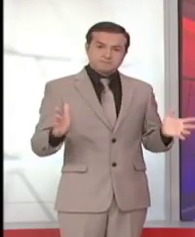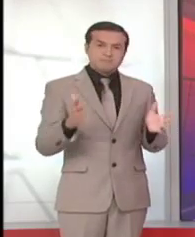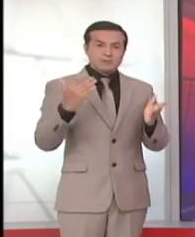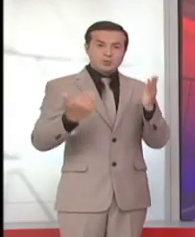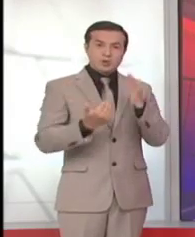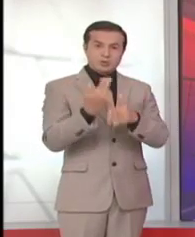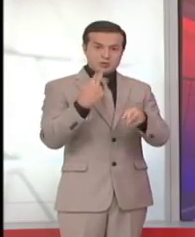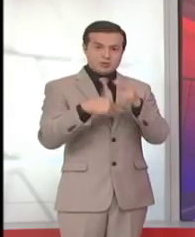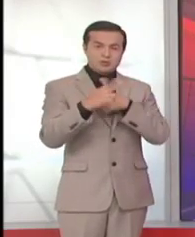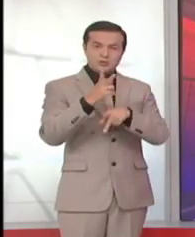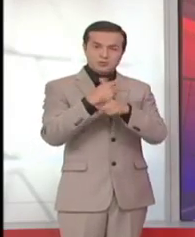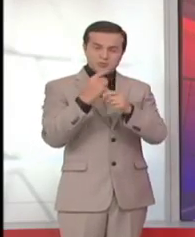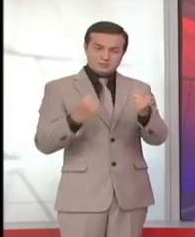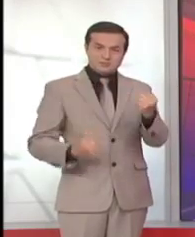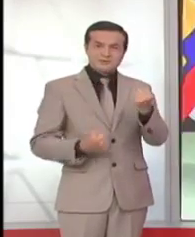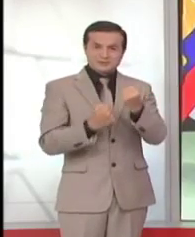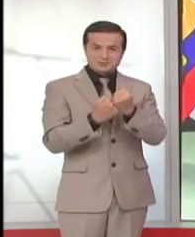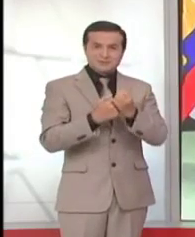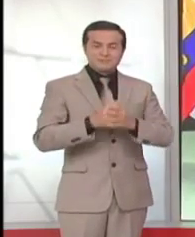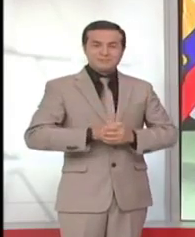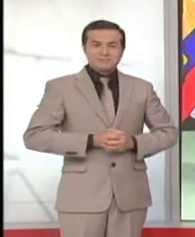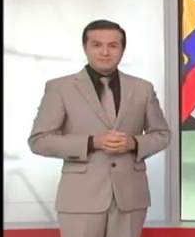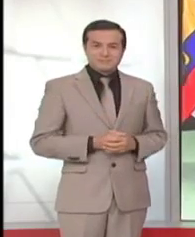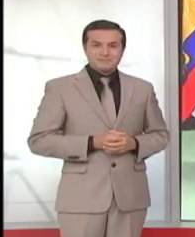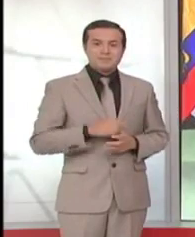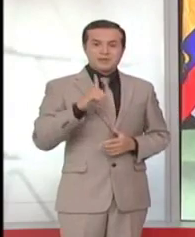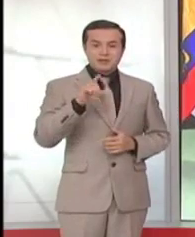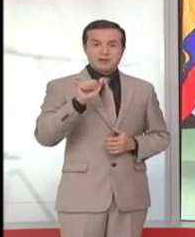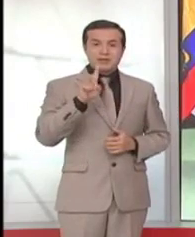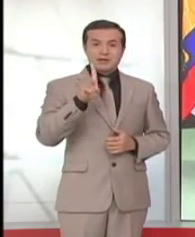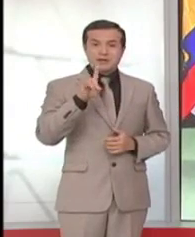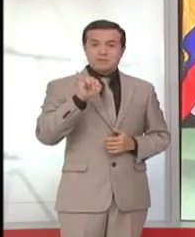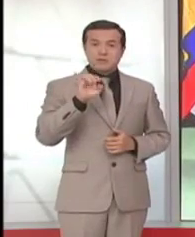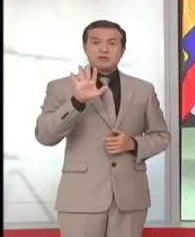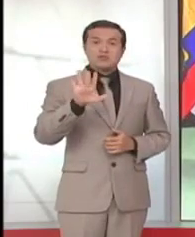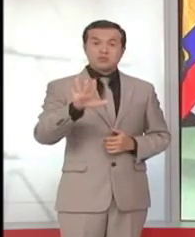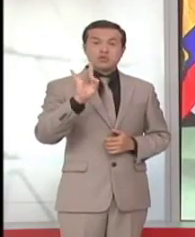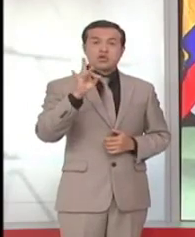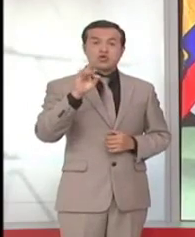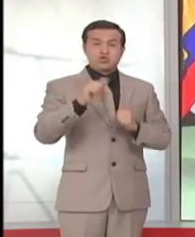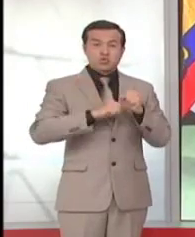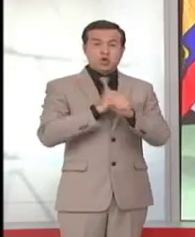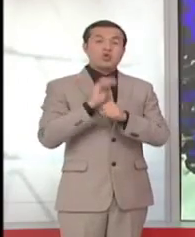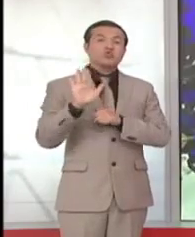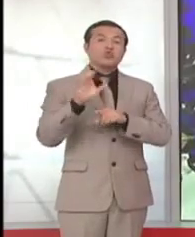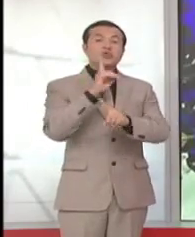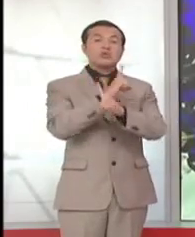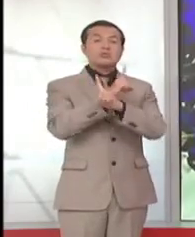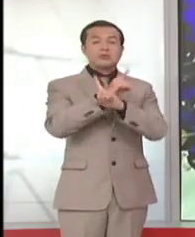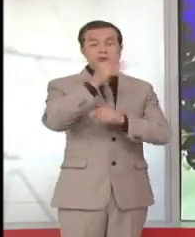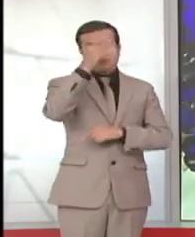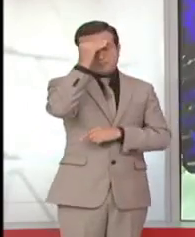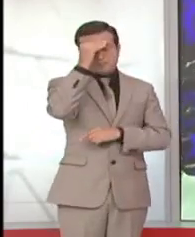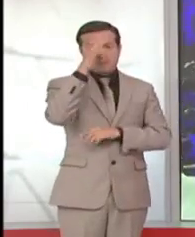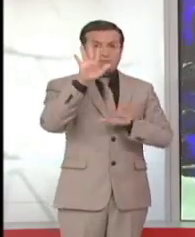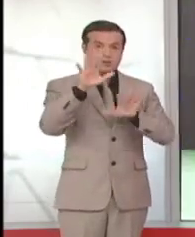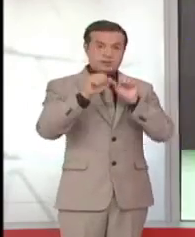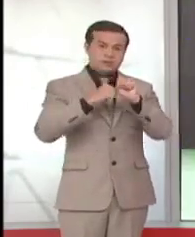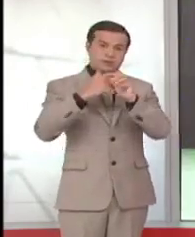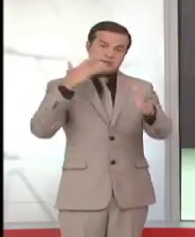productivos. David tiene 18 años y padece parálisis cerebral. Hace 10 años, su padre Ignacio Muñoz